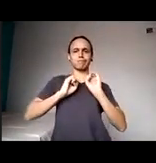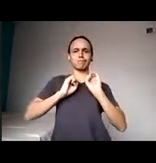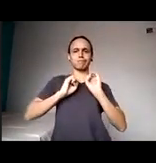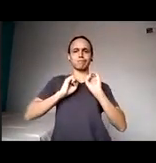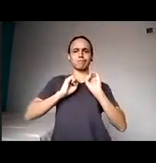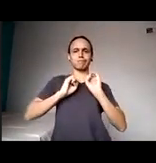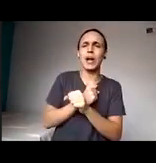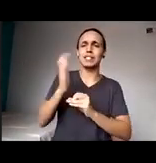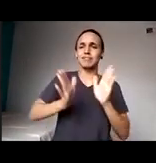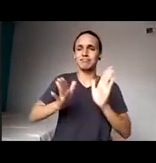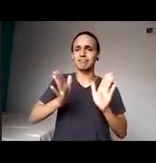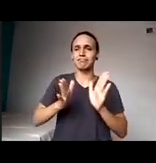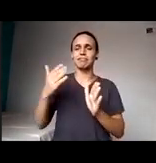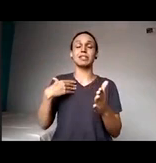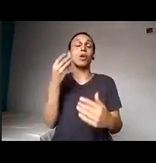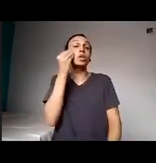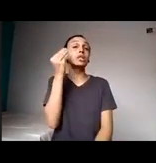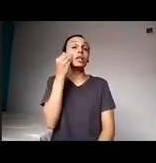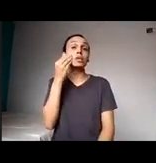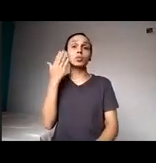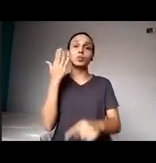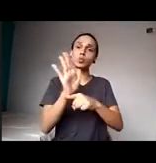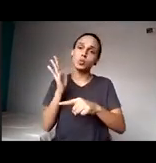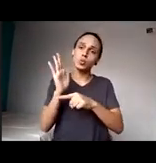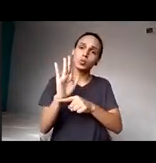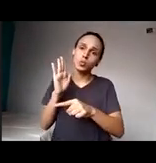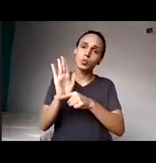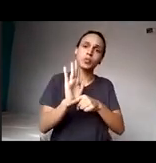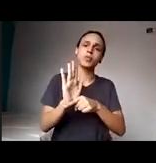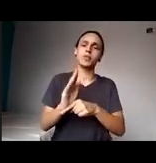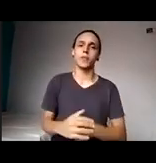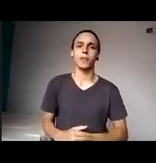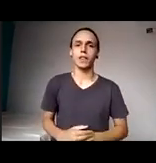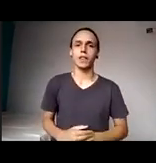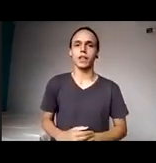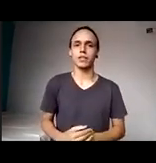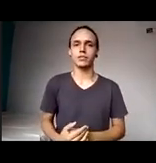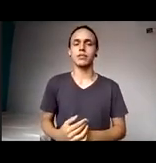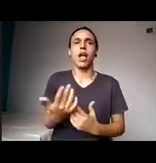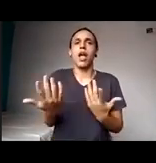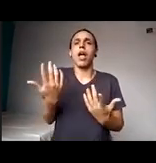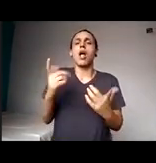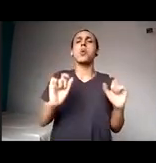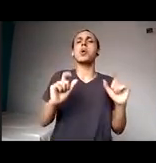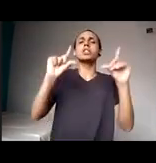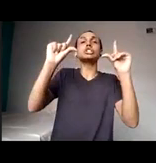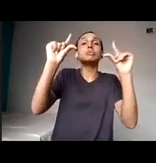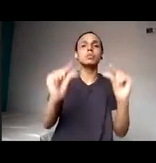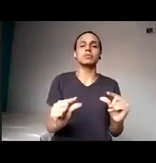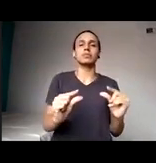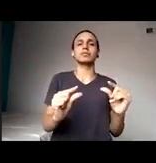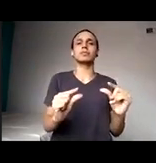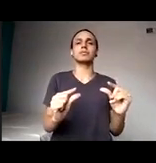eu busco contribuir para pelo menos minimizar as questões dos